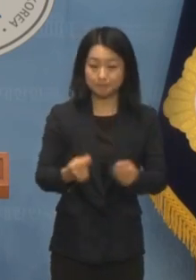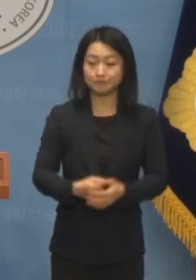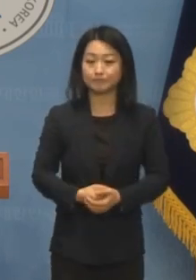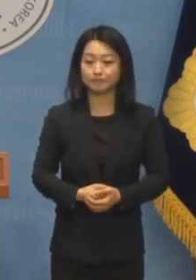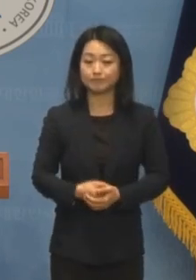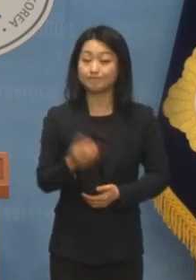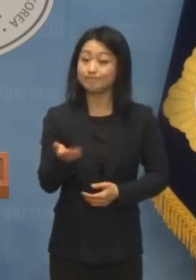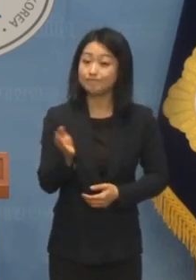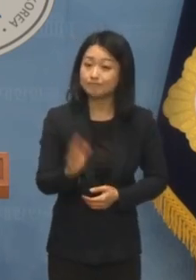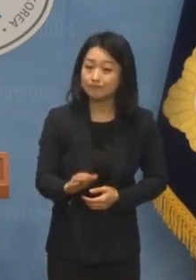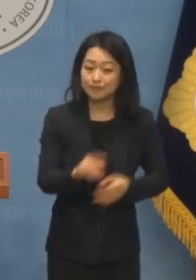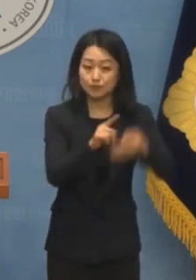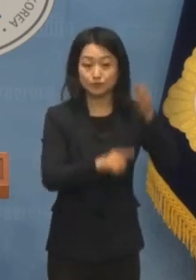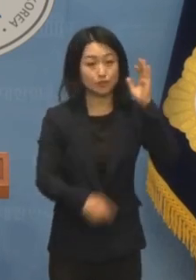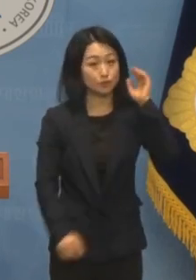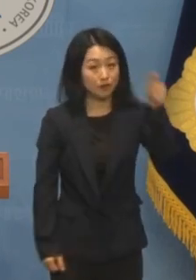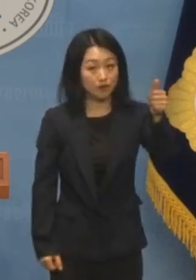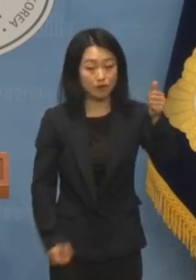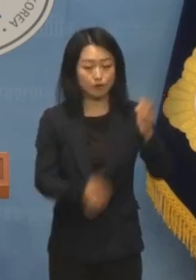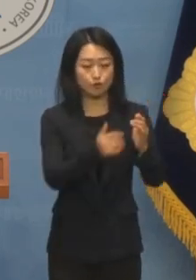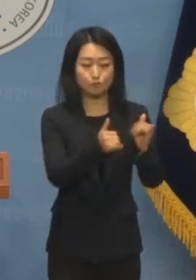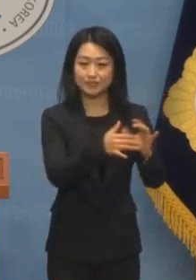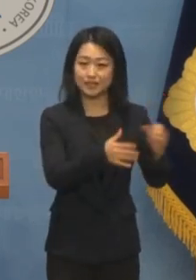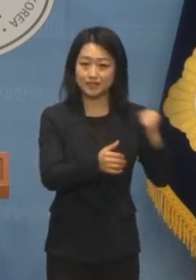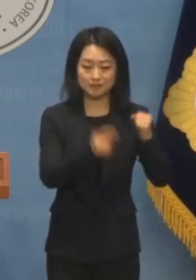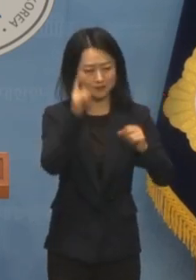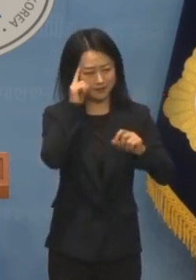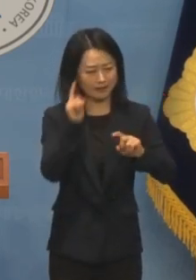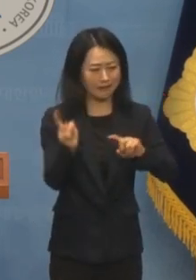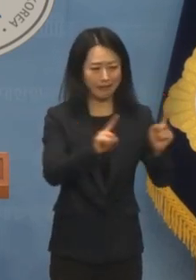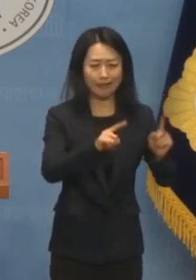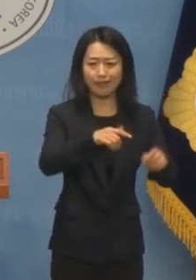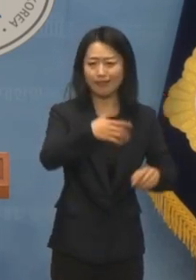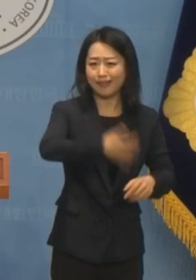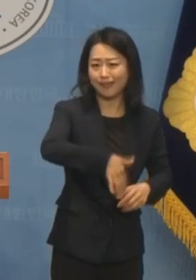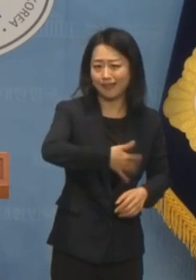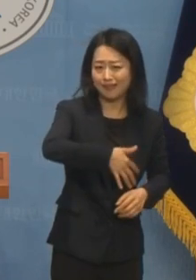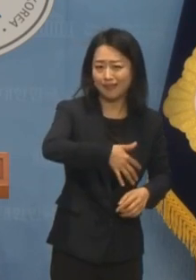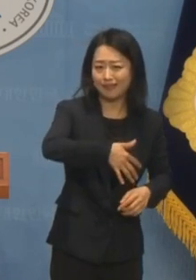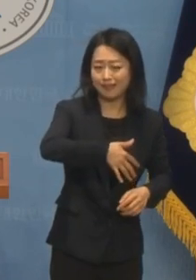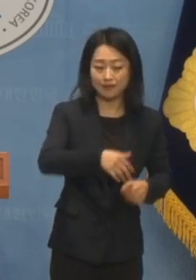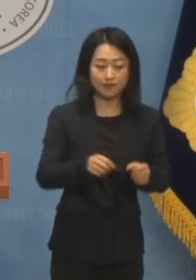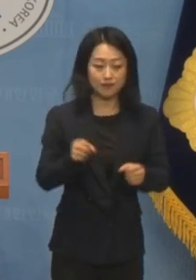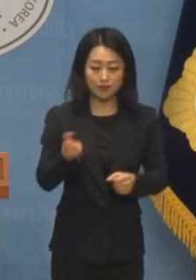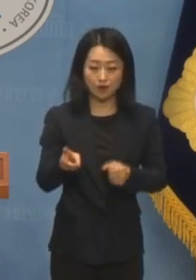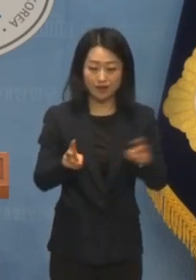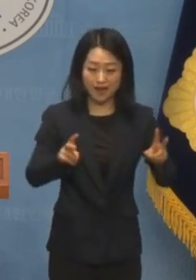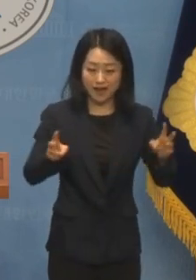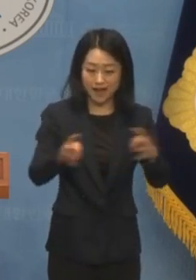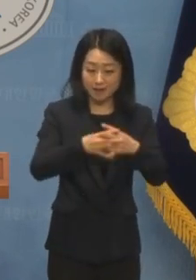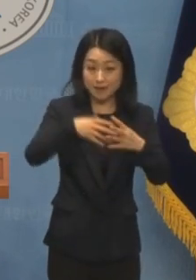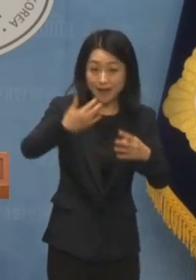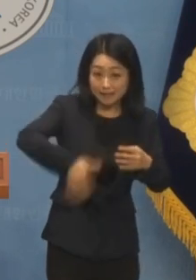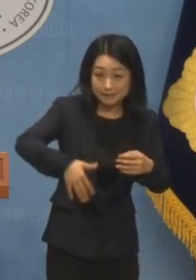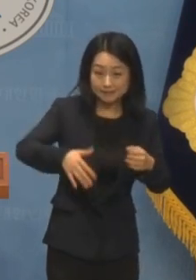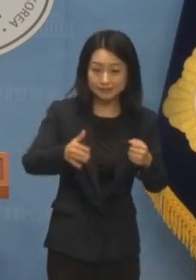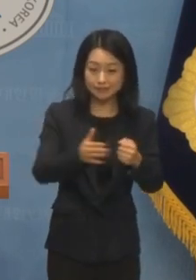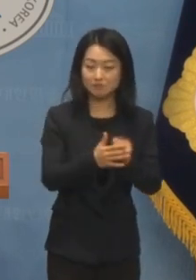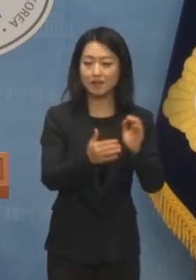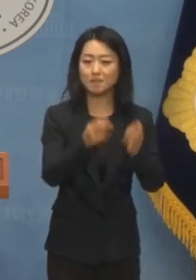그런데도 윤 대통령과 국민의힘은 정신을 못 차리고 공공연하게 여야가 합의하지 않은 법안에는